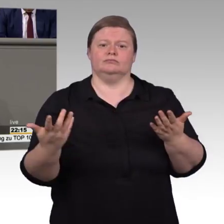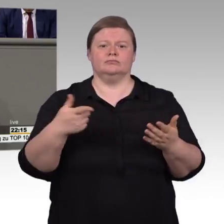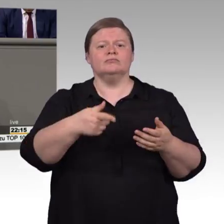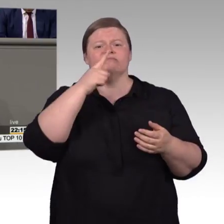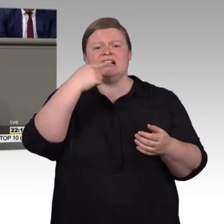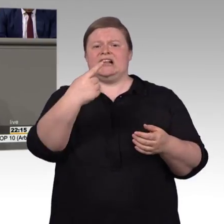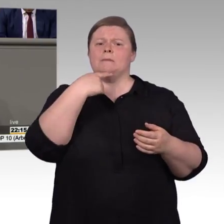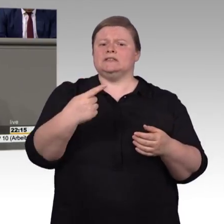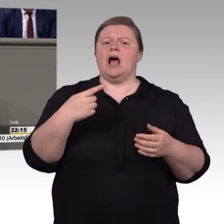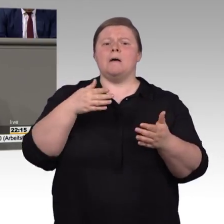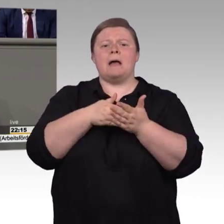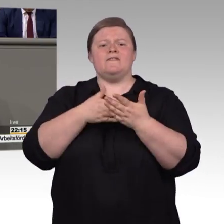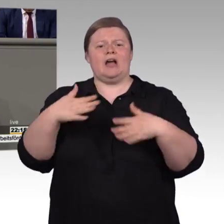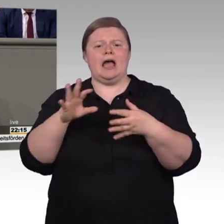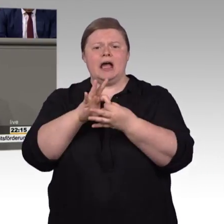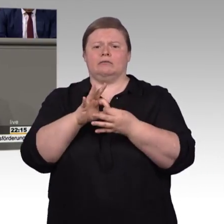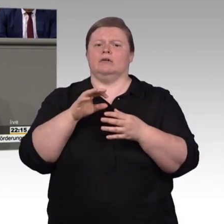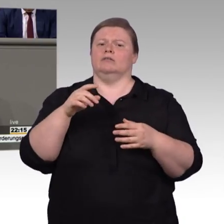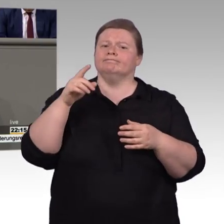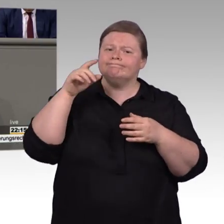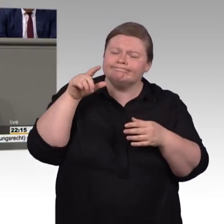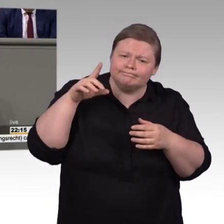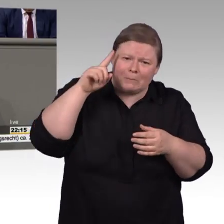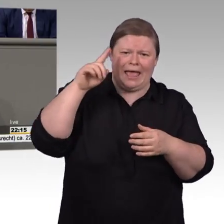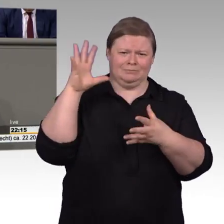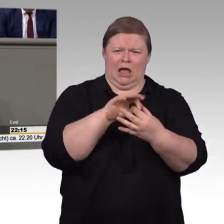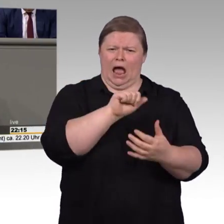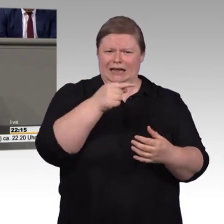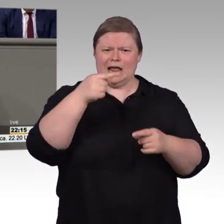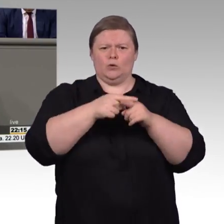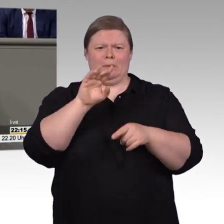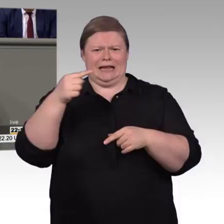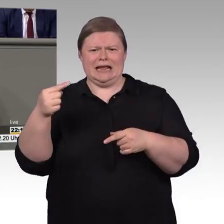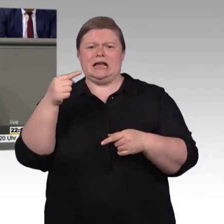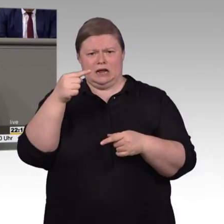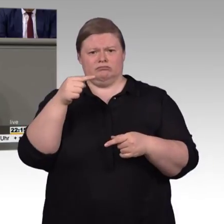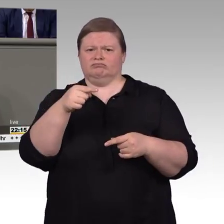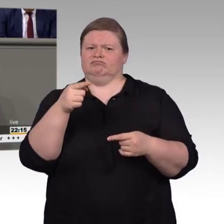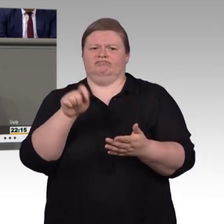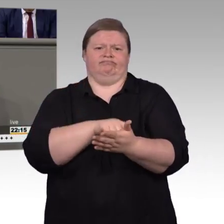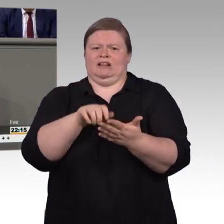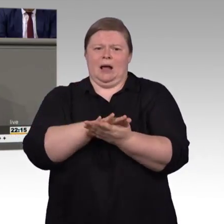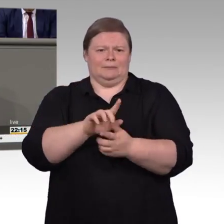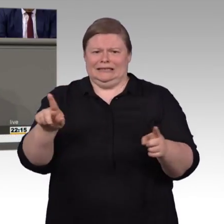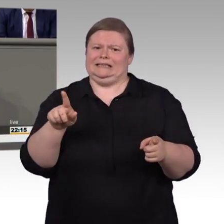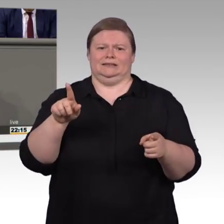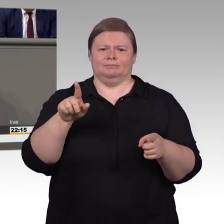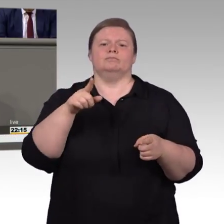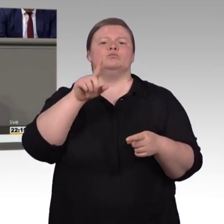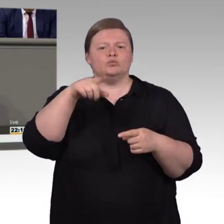zwingen wollen, koste es, was es wolle, wenn Sie gar ein Verbandsklagerecht gegen private Dienstleister und kleine Unternehmen möglich machen